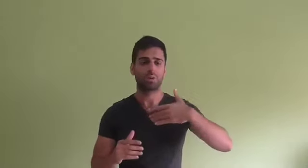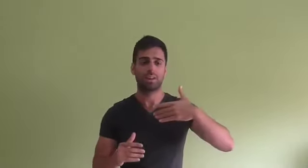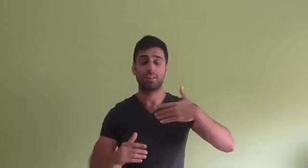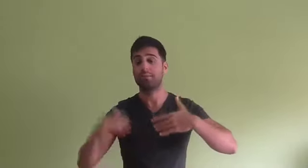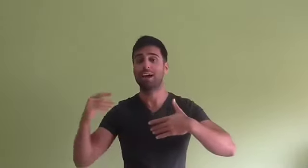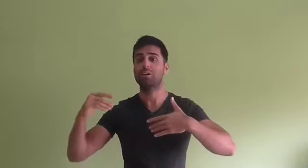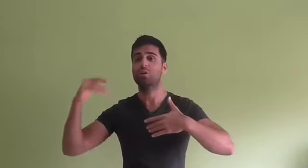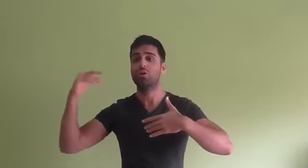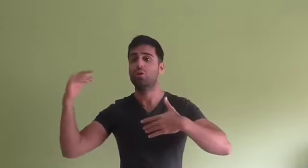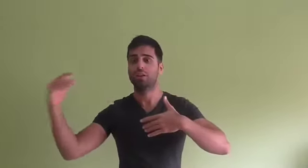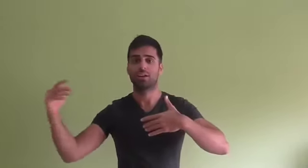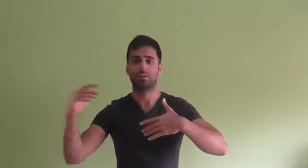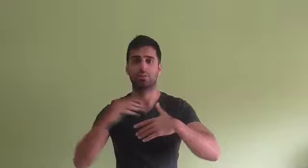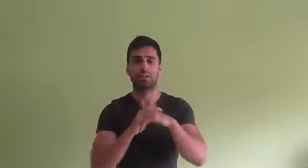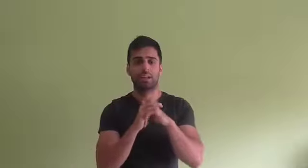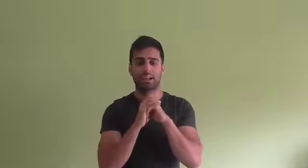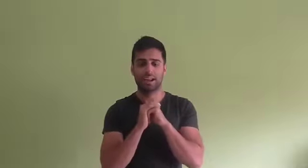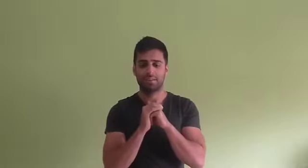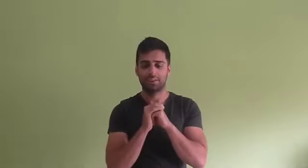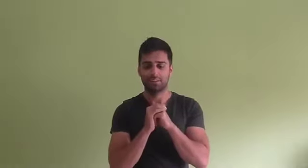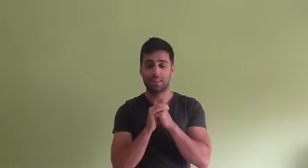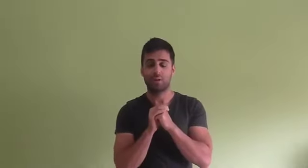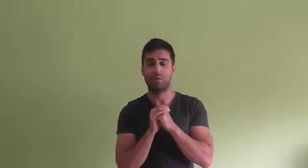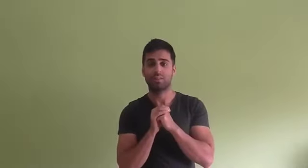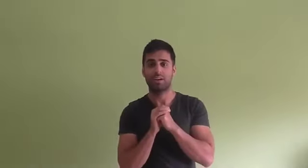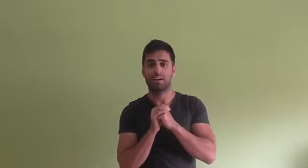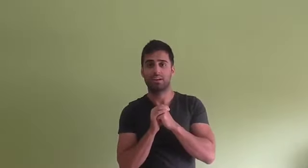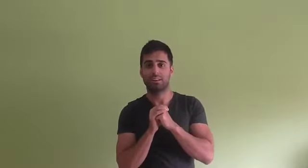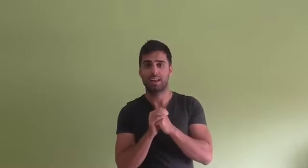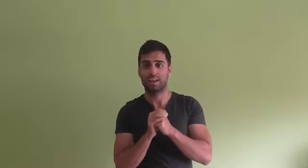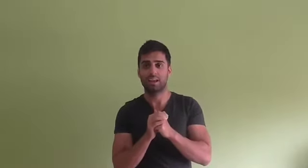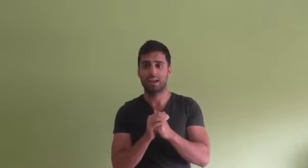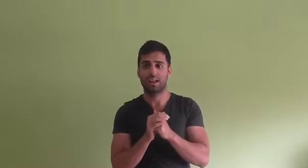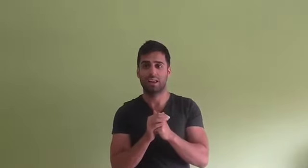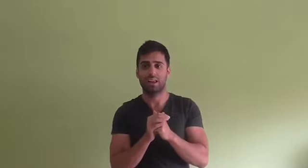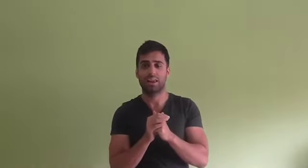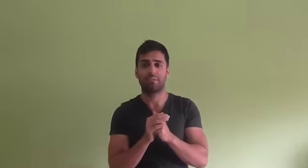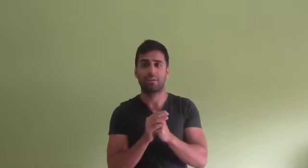bajo una mente de blanco o negro. Rara vez se da cuenta de que la